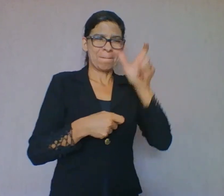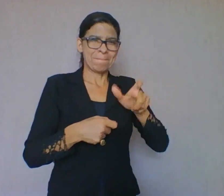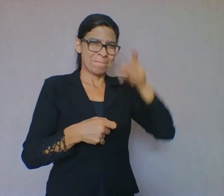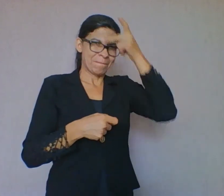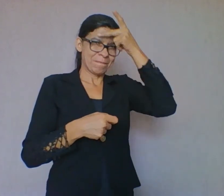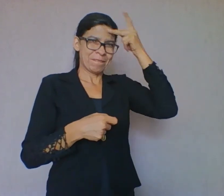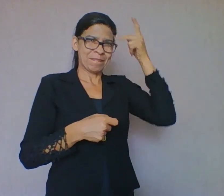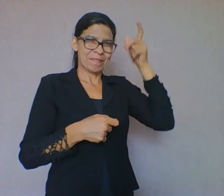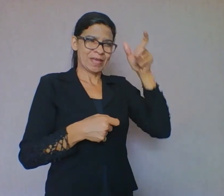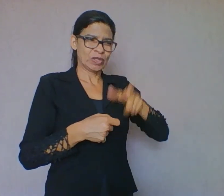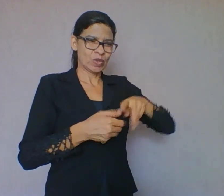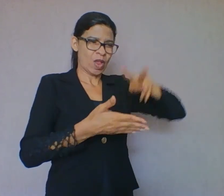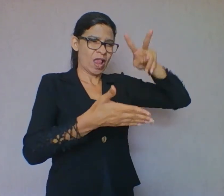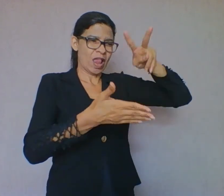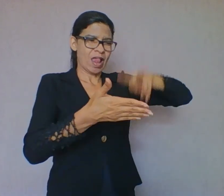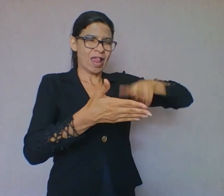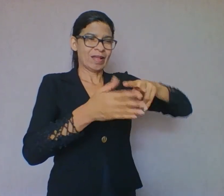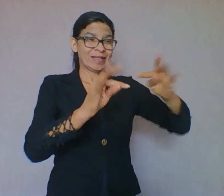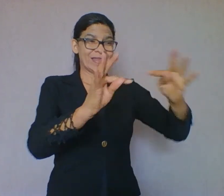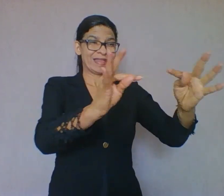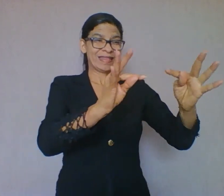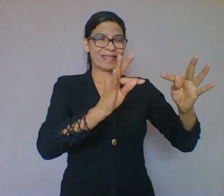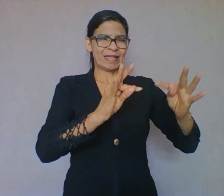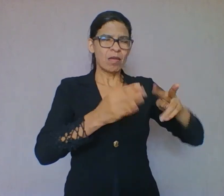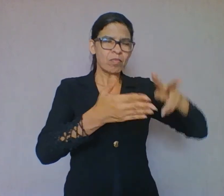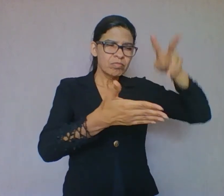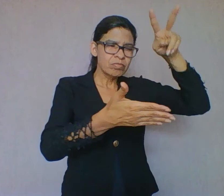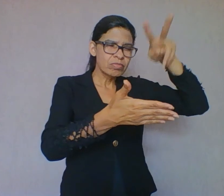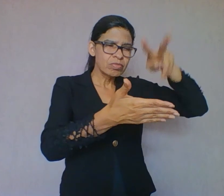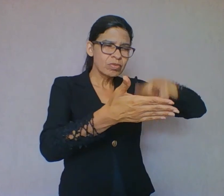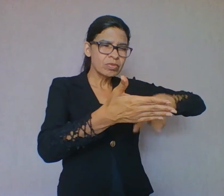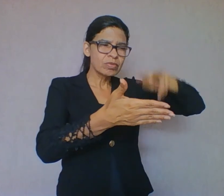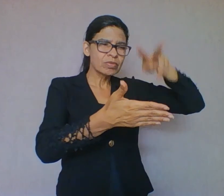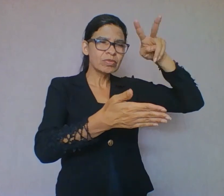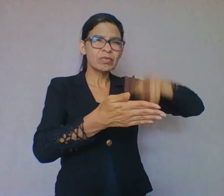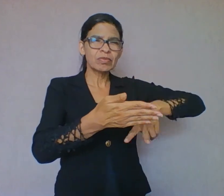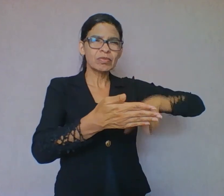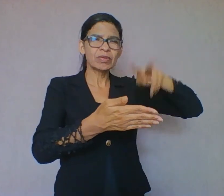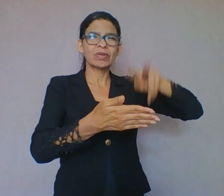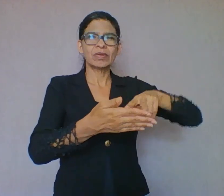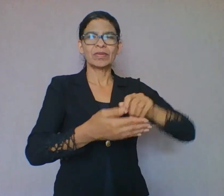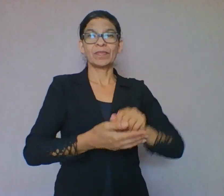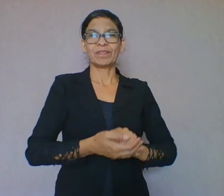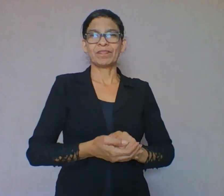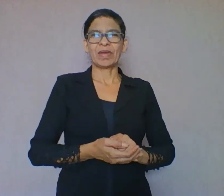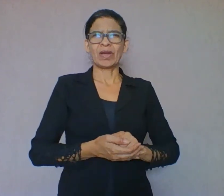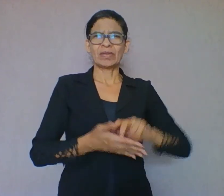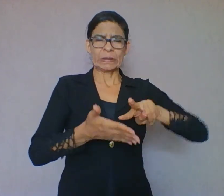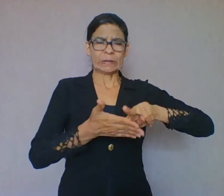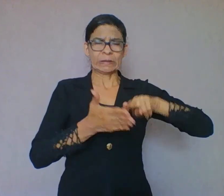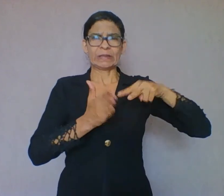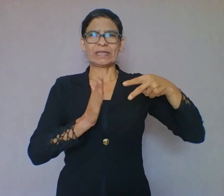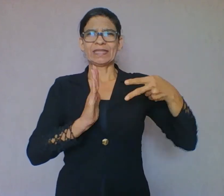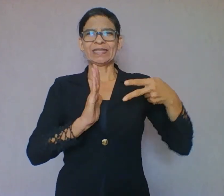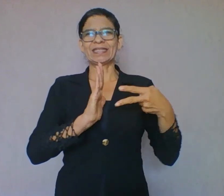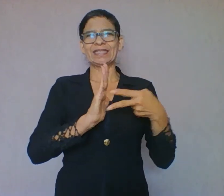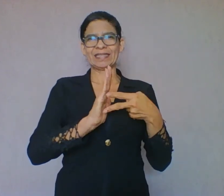haja o quê? A construção de significados. Quanto maior o conhecimento do leitor